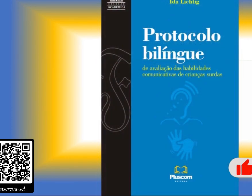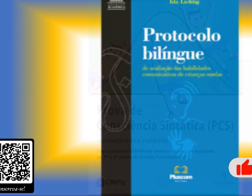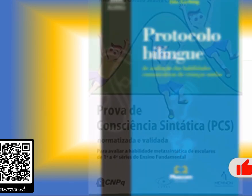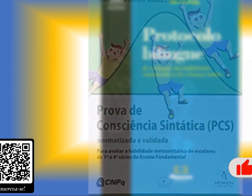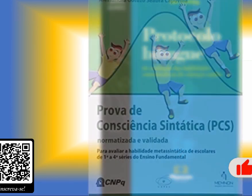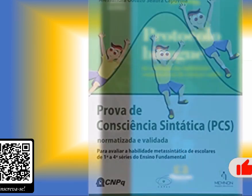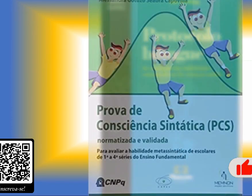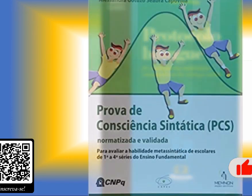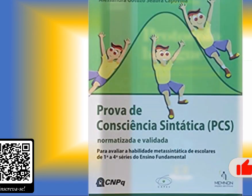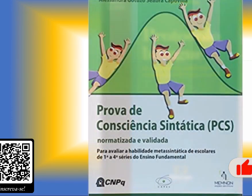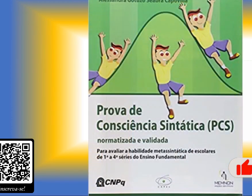Se no e